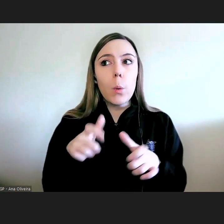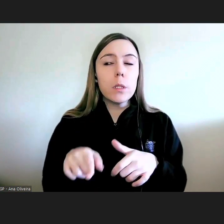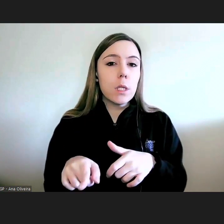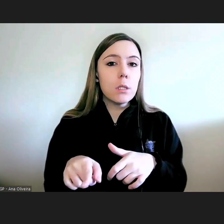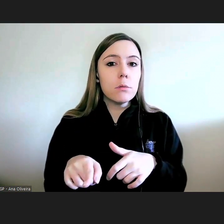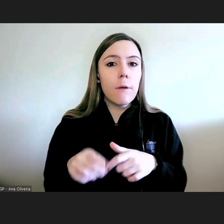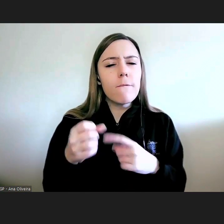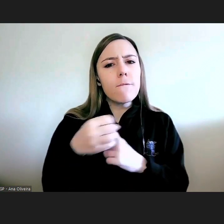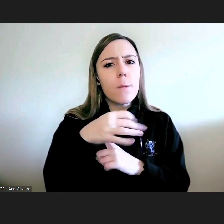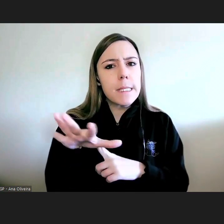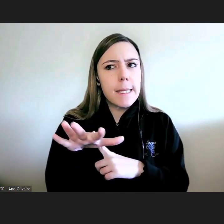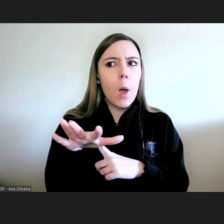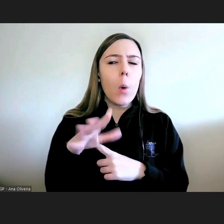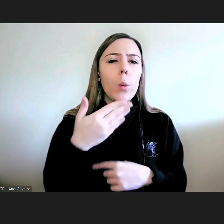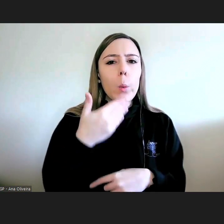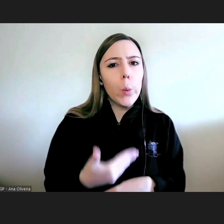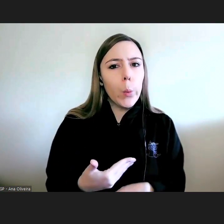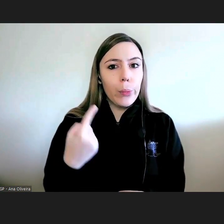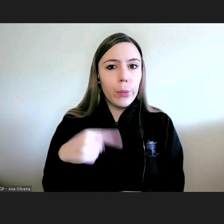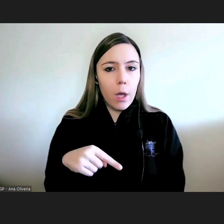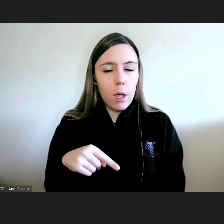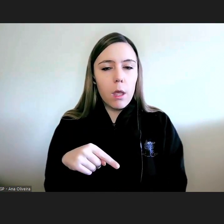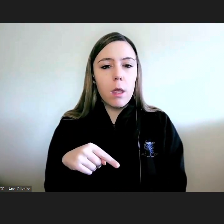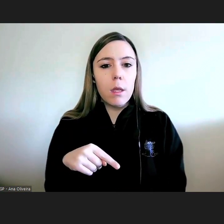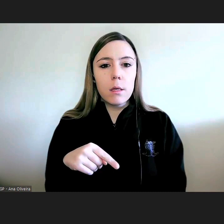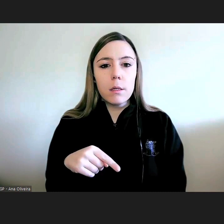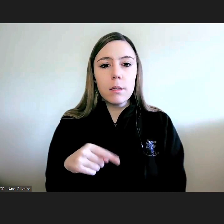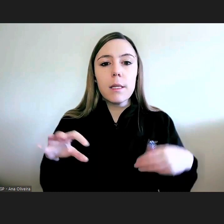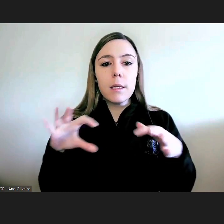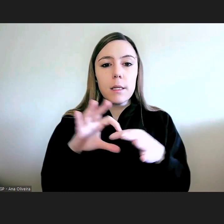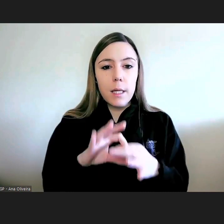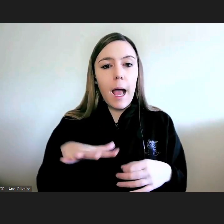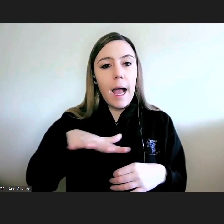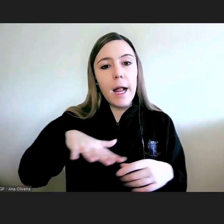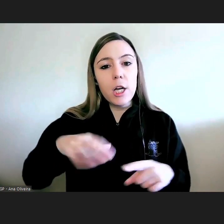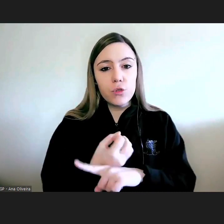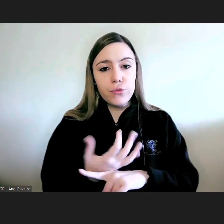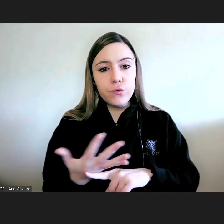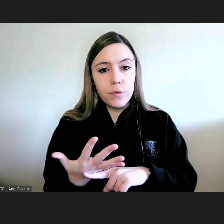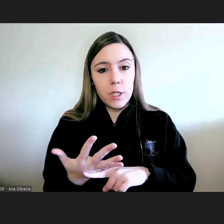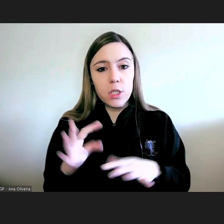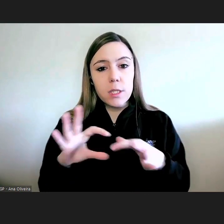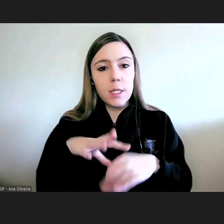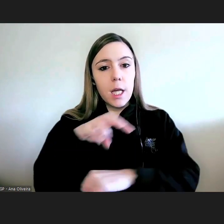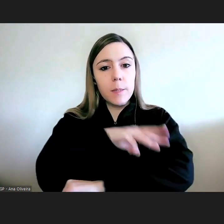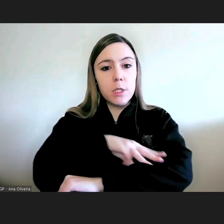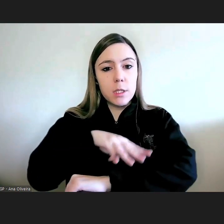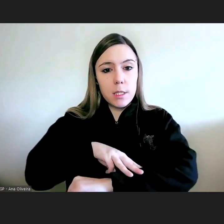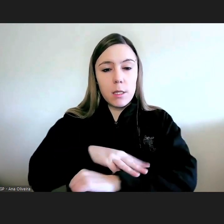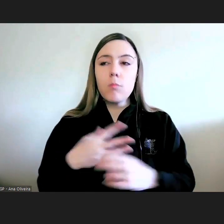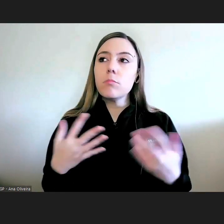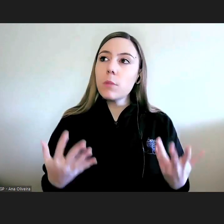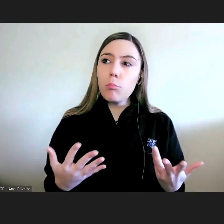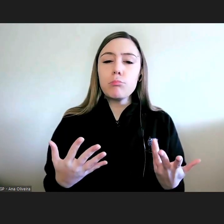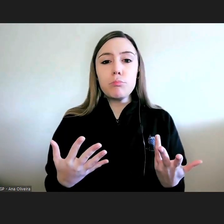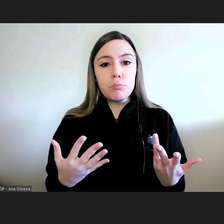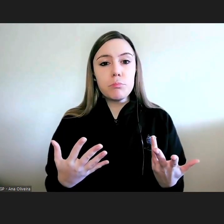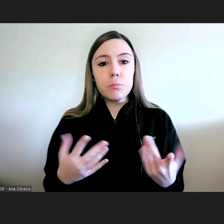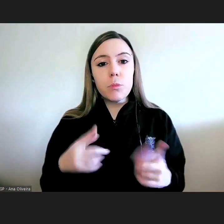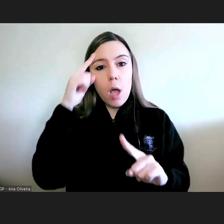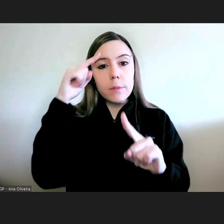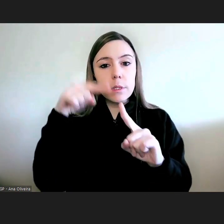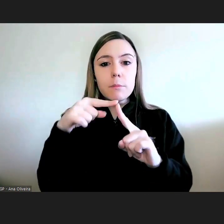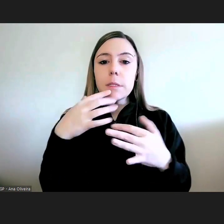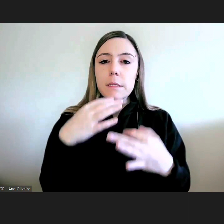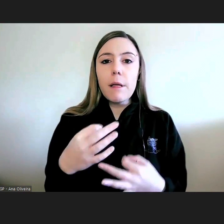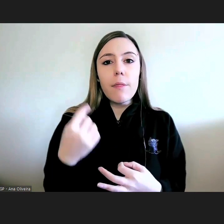formação ou experiência nas várias áreas que tocam a administração portanto para garantir